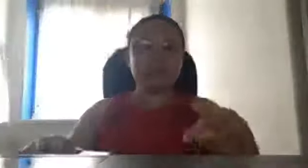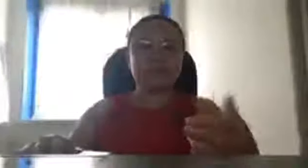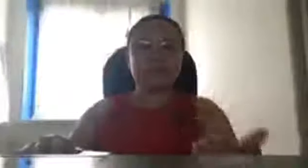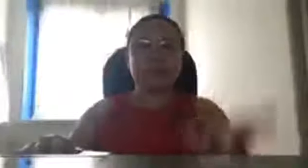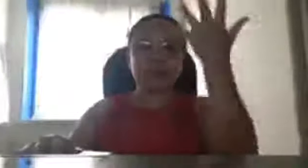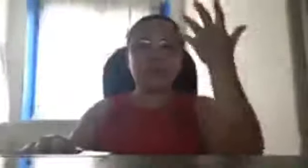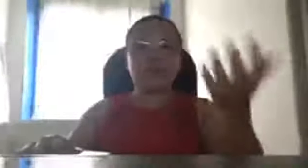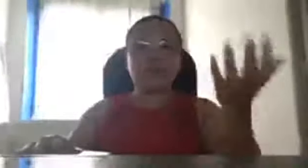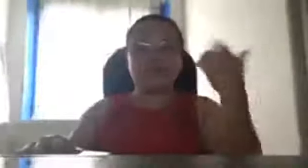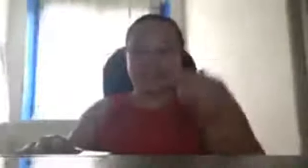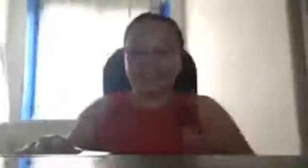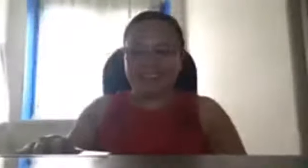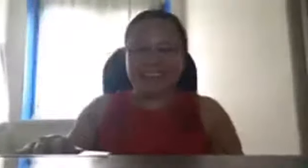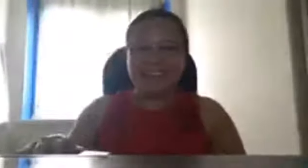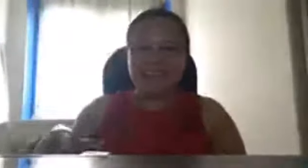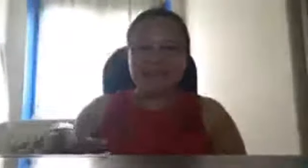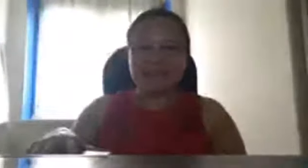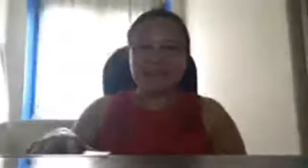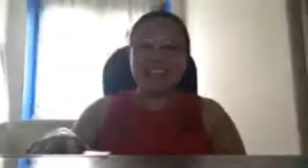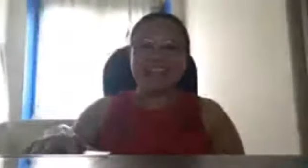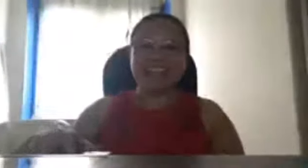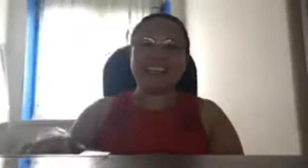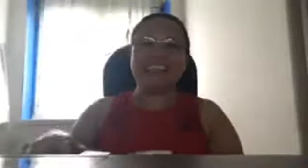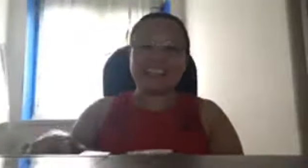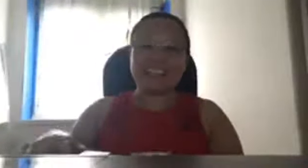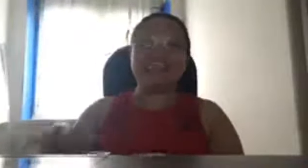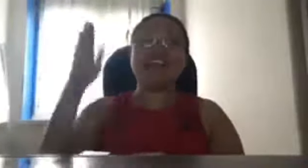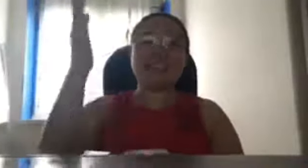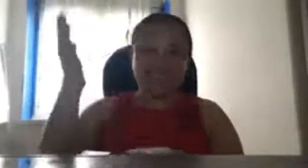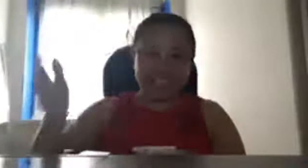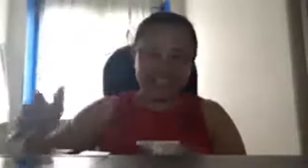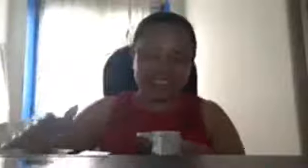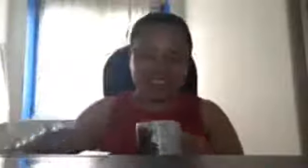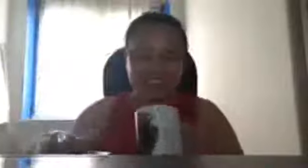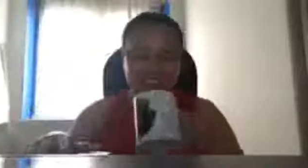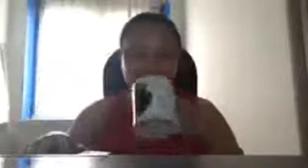pagmula ng pagmula ng gera ayaw nga natin yun